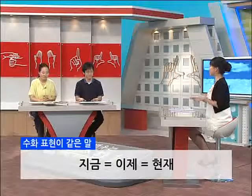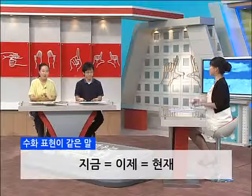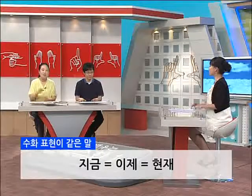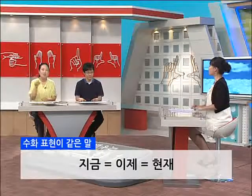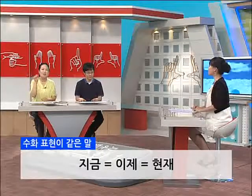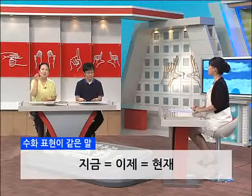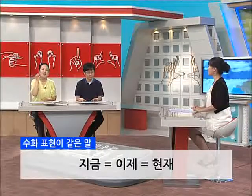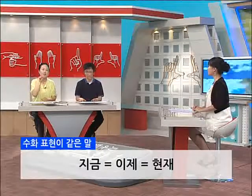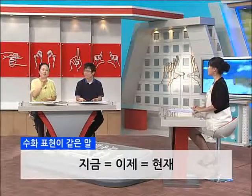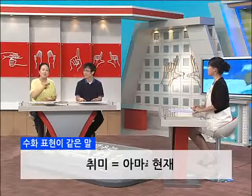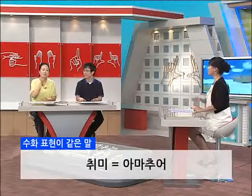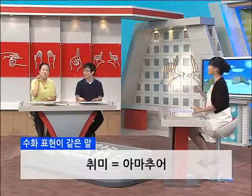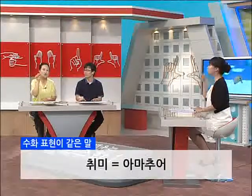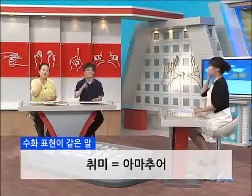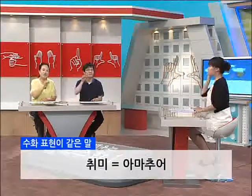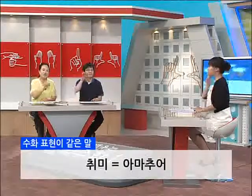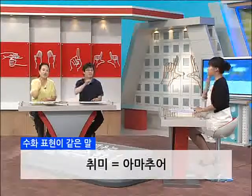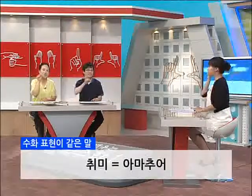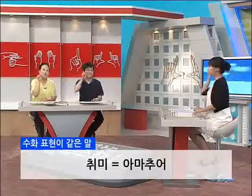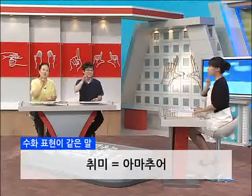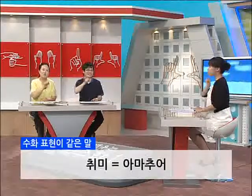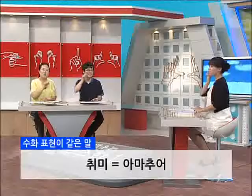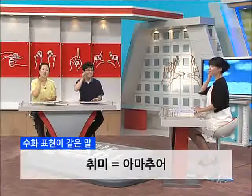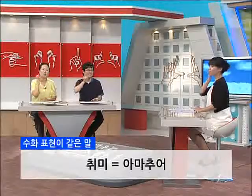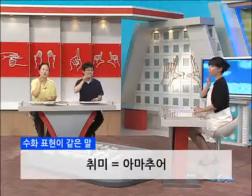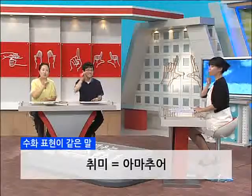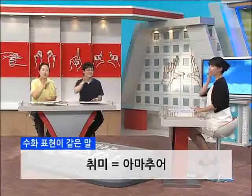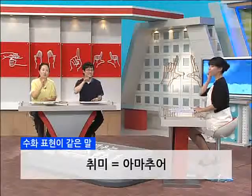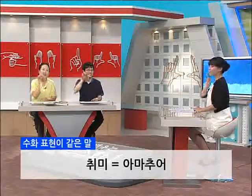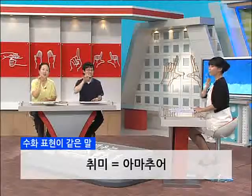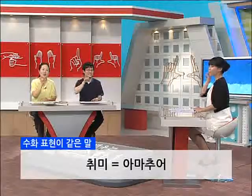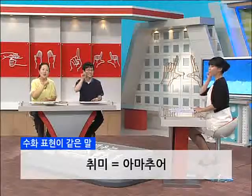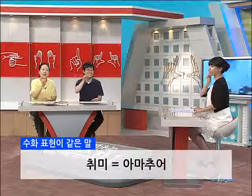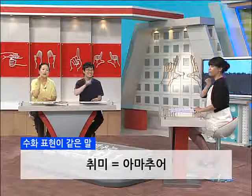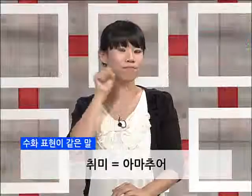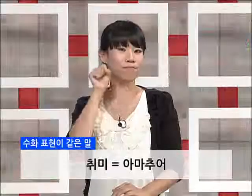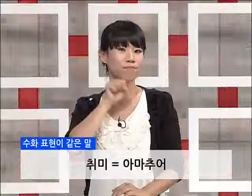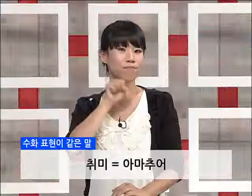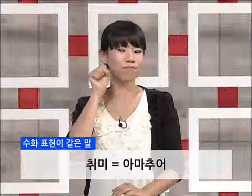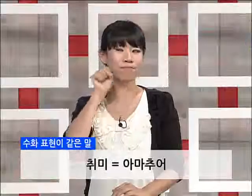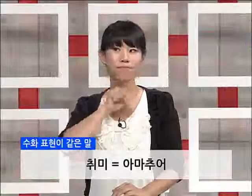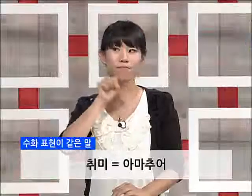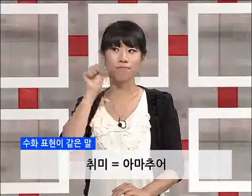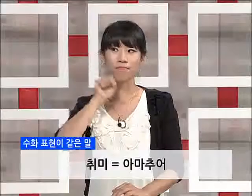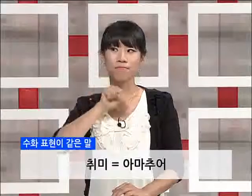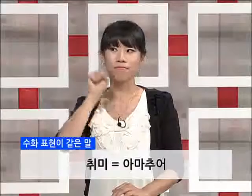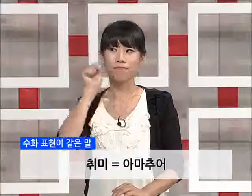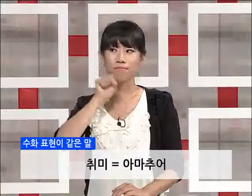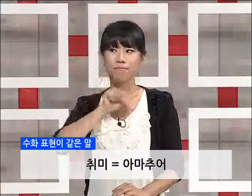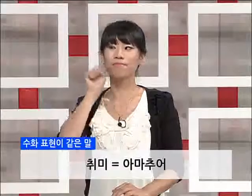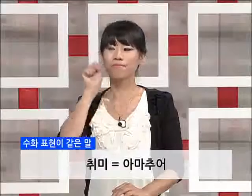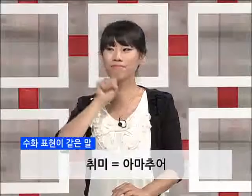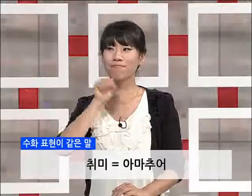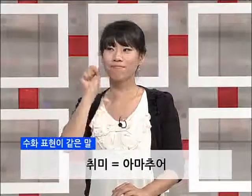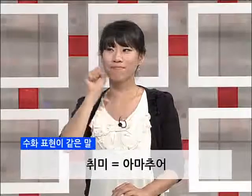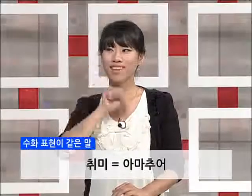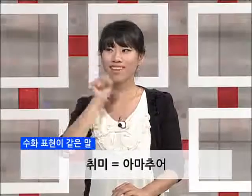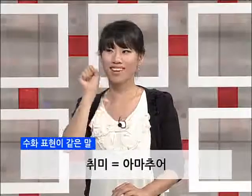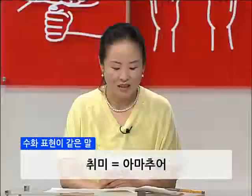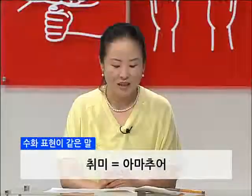다음 어제 배웠죠? 취미. 취미라는 수화는 아마추어라는 수화와 동형어입니다. 자